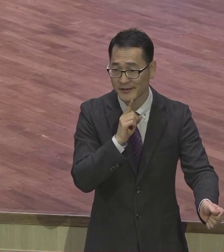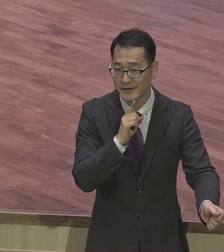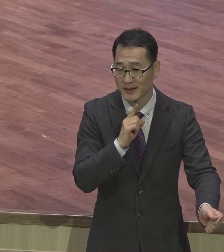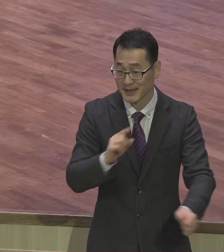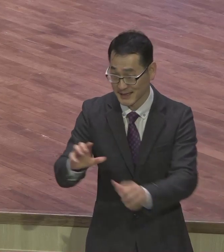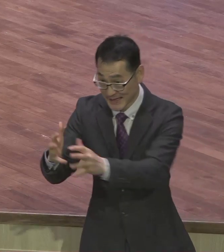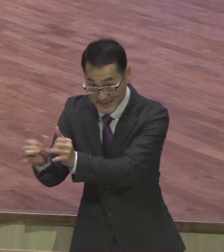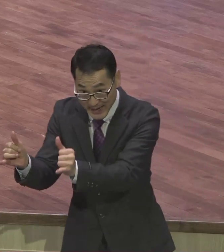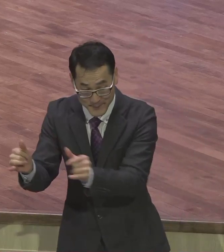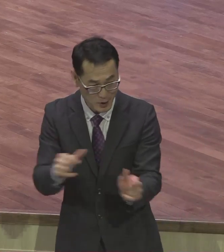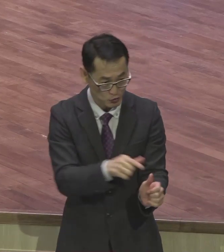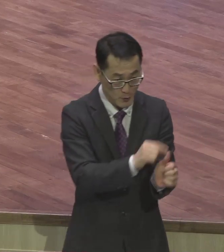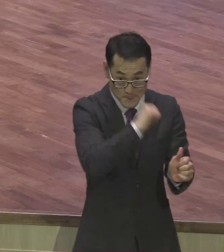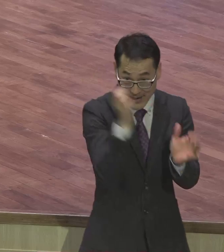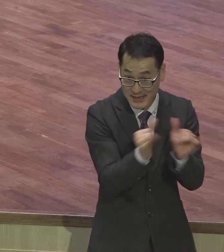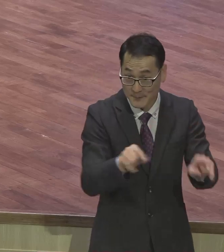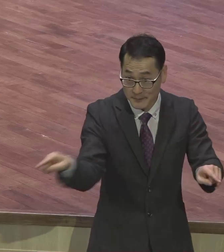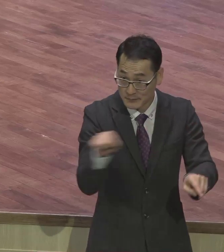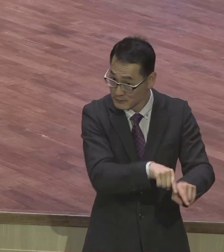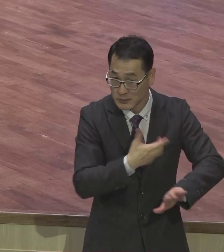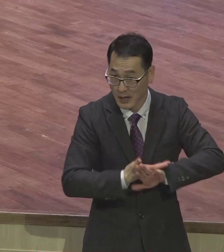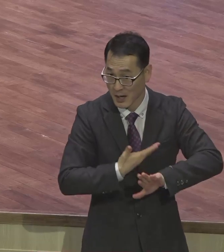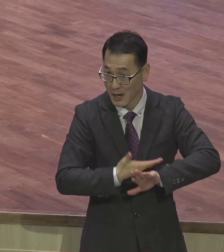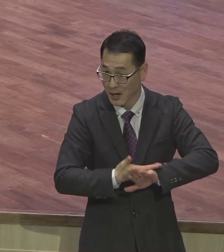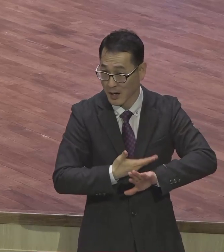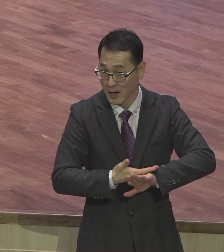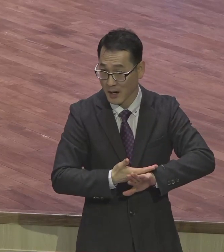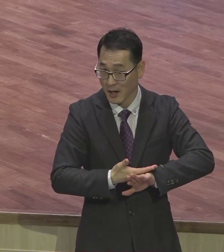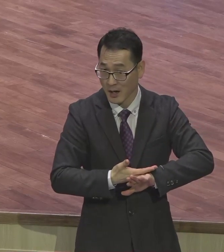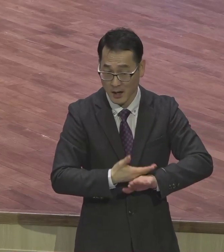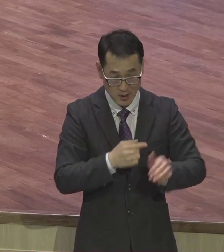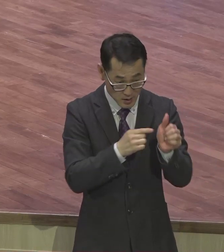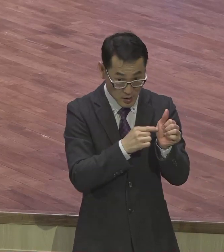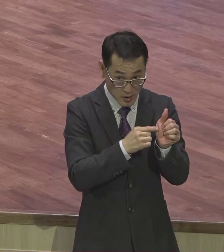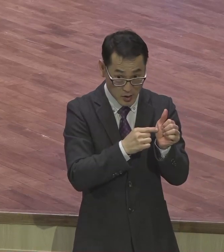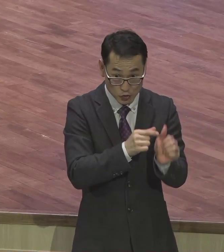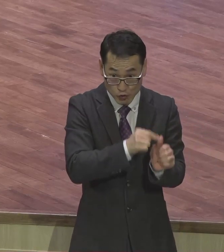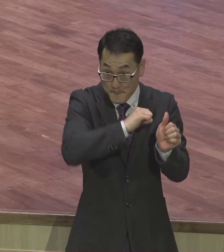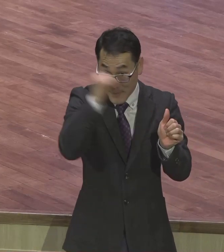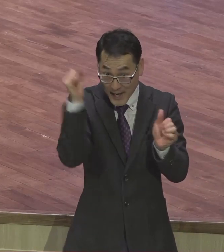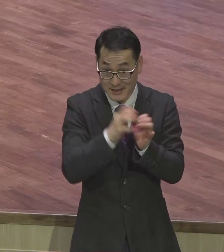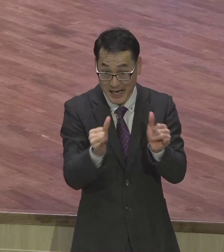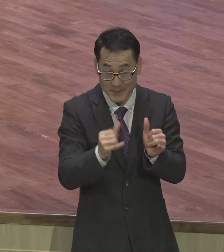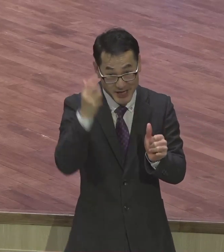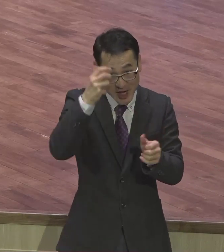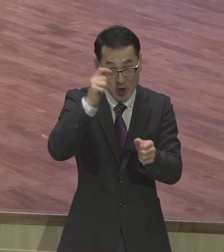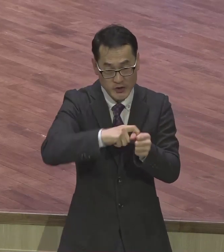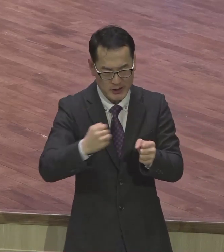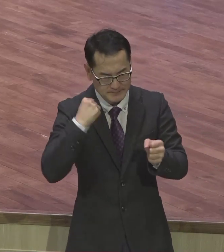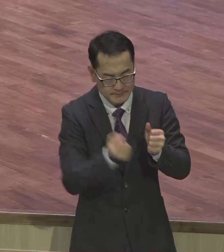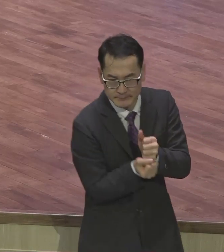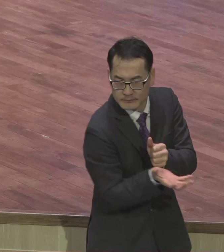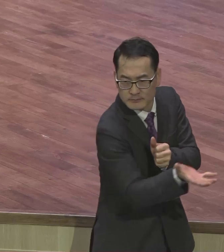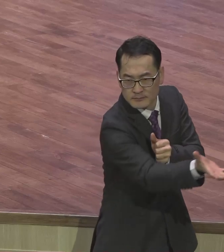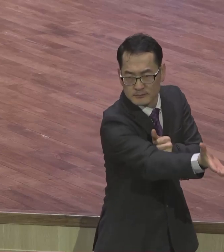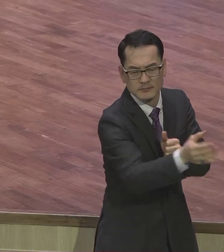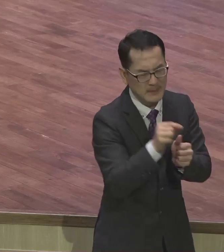달라요 우리 삶의 현장에서 영향력을 좀 입혀나가라 이 보험의 영향력을 이